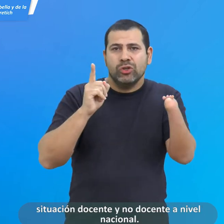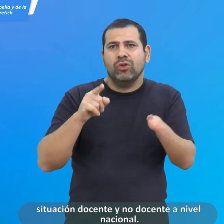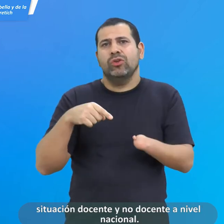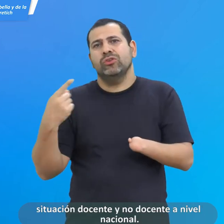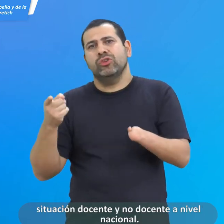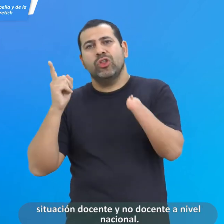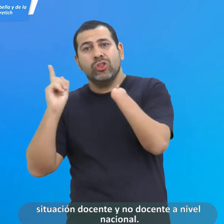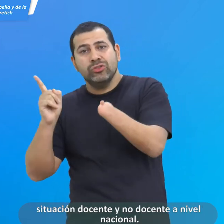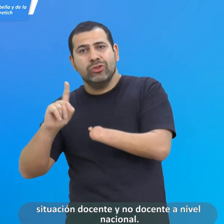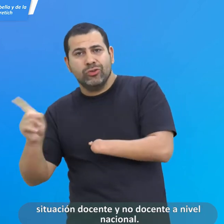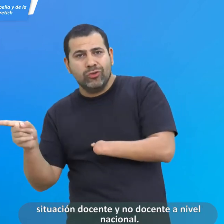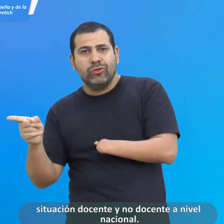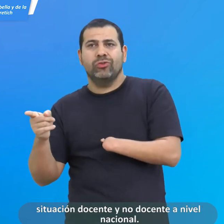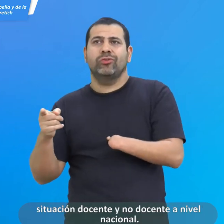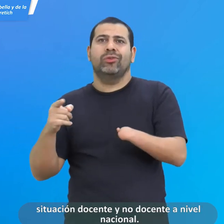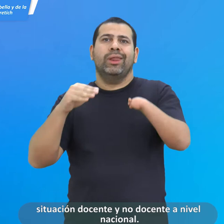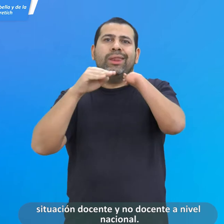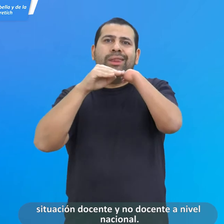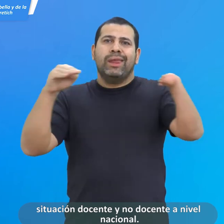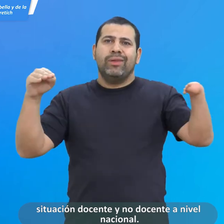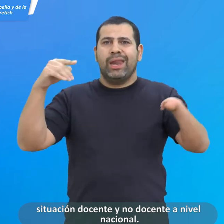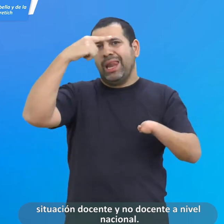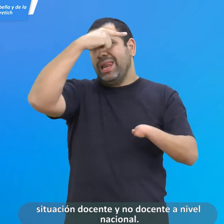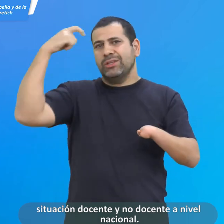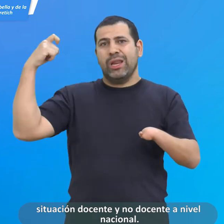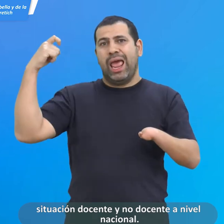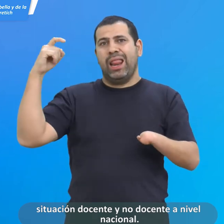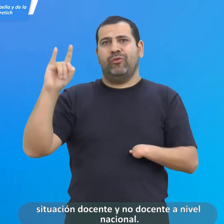y no docente a nivel nacional.